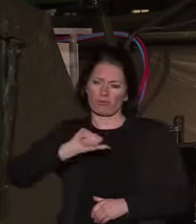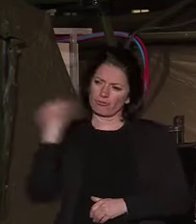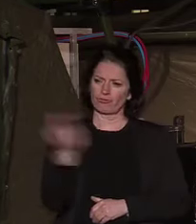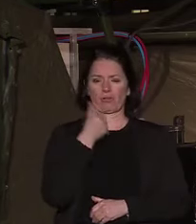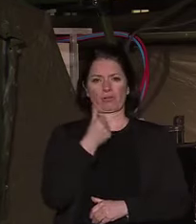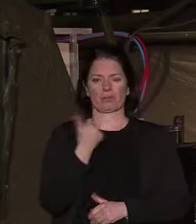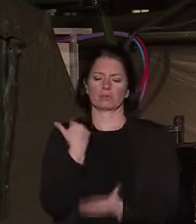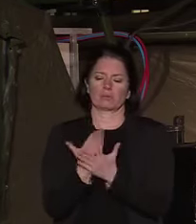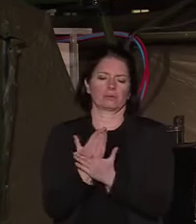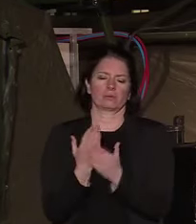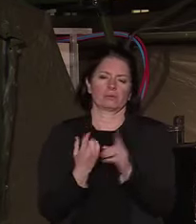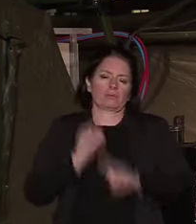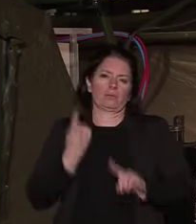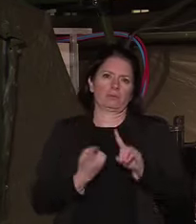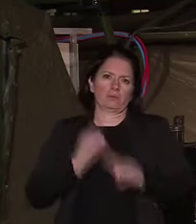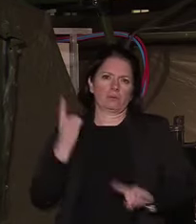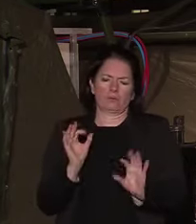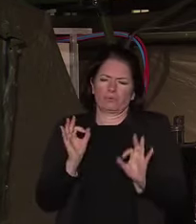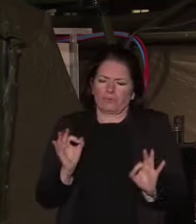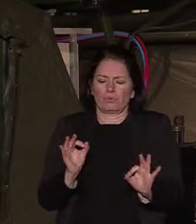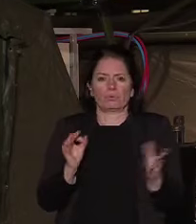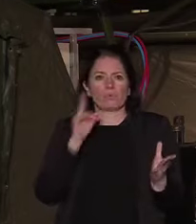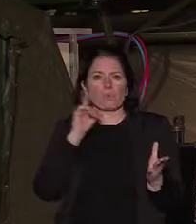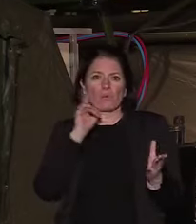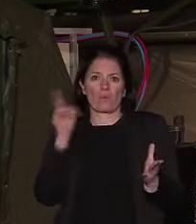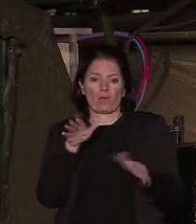pour protéger notre système de santé,